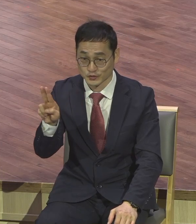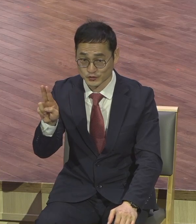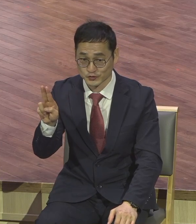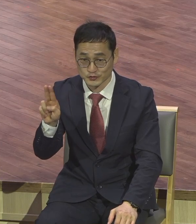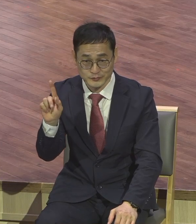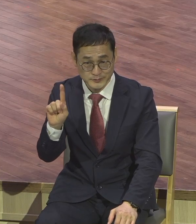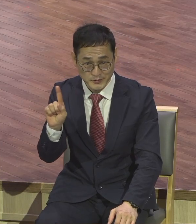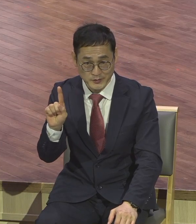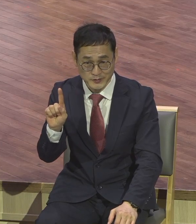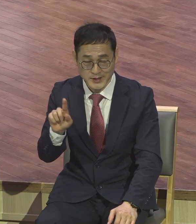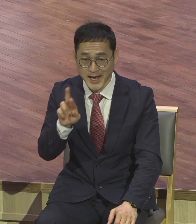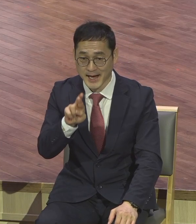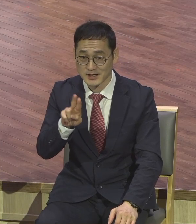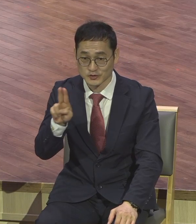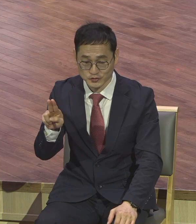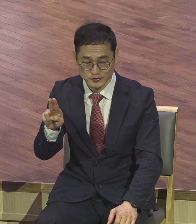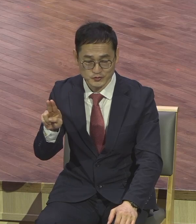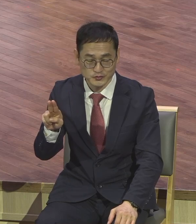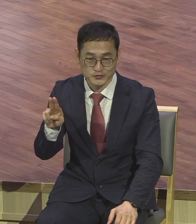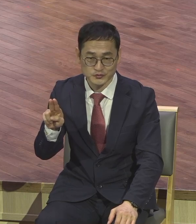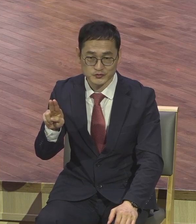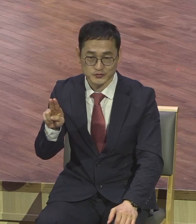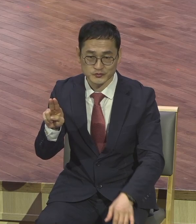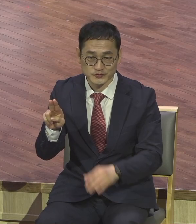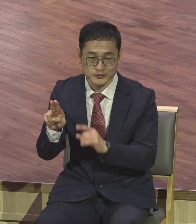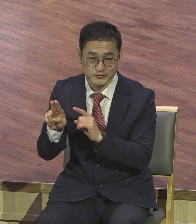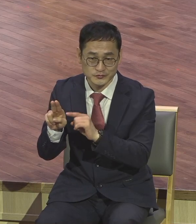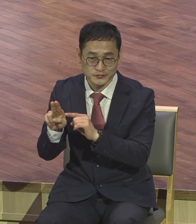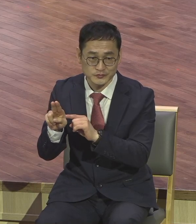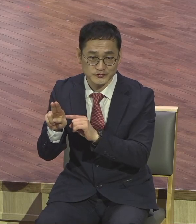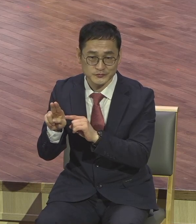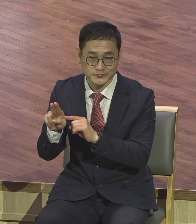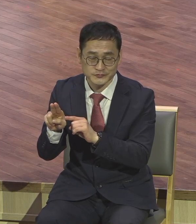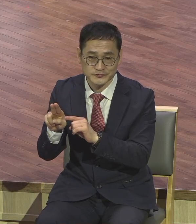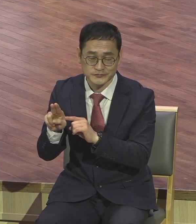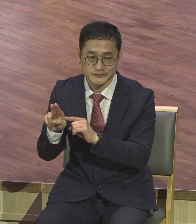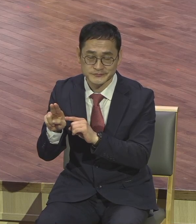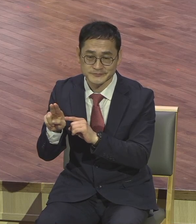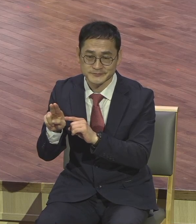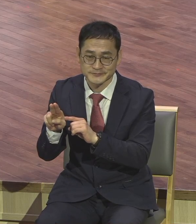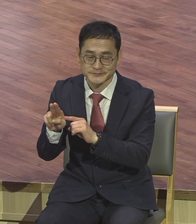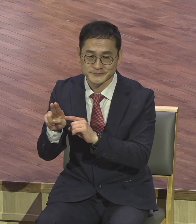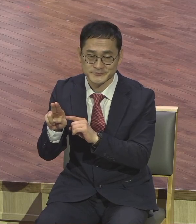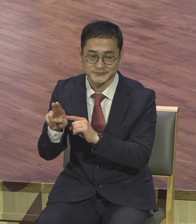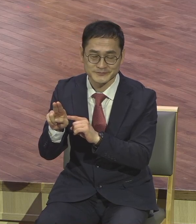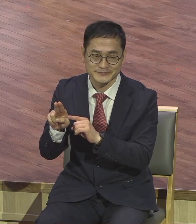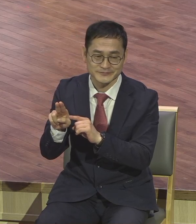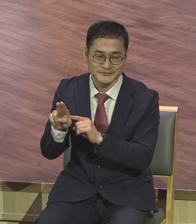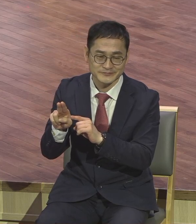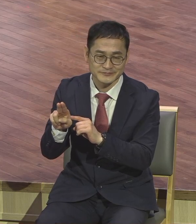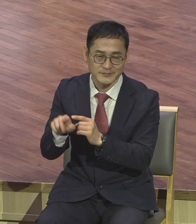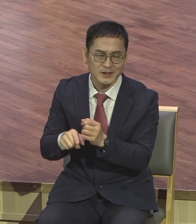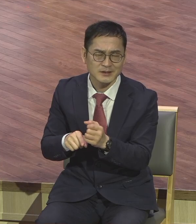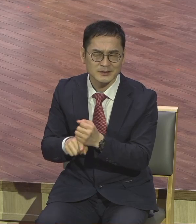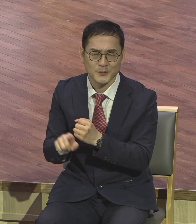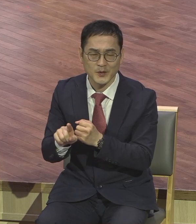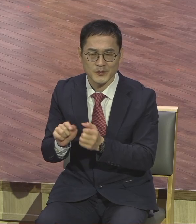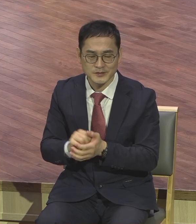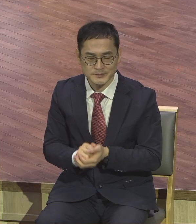알류 총장 교회에서는 알류를 알아야 되겠죠. 그렇죠? 알류가 뭐냐? 왜 하필 알류를